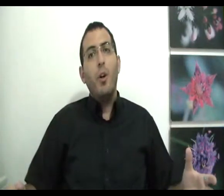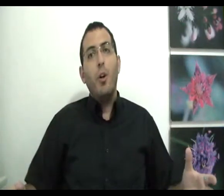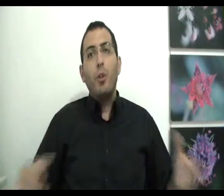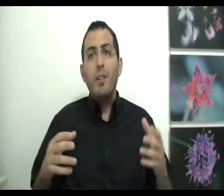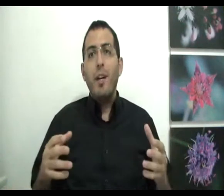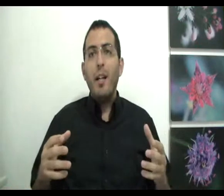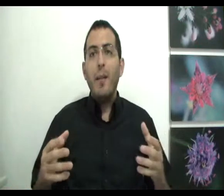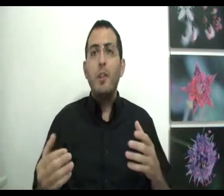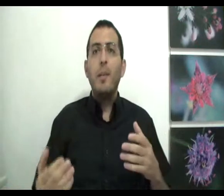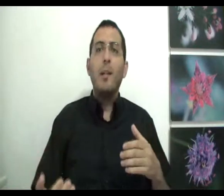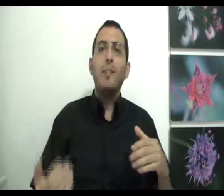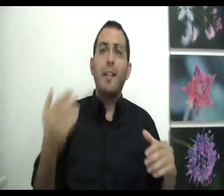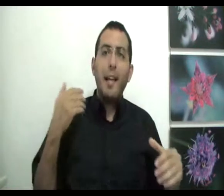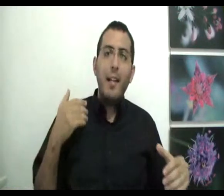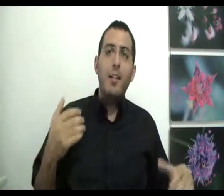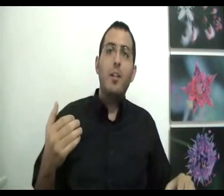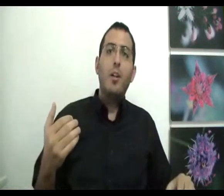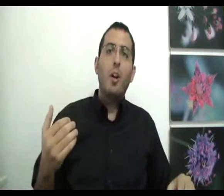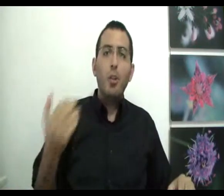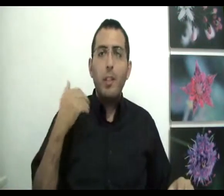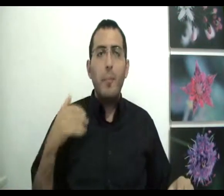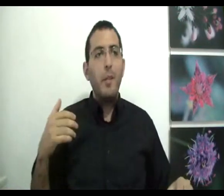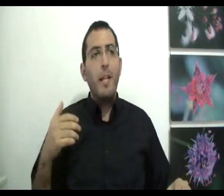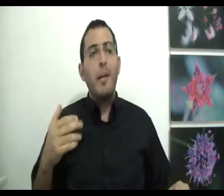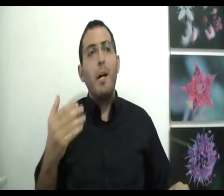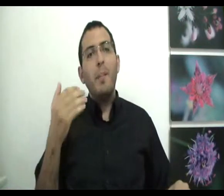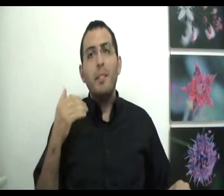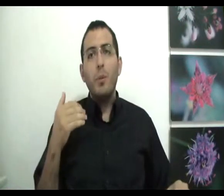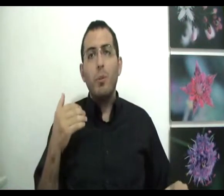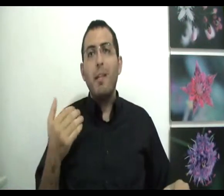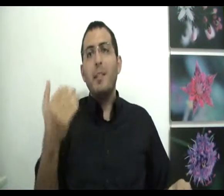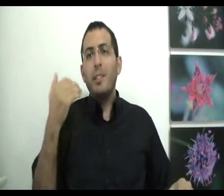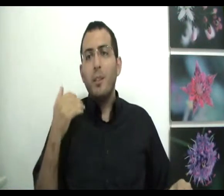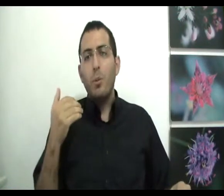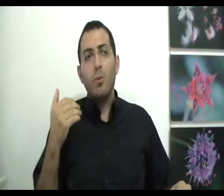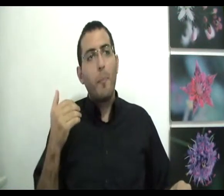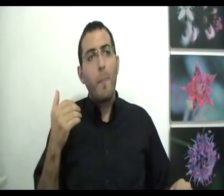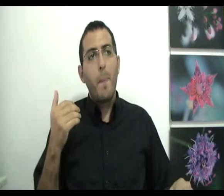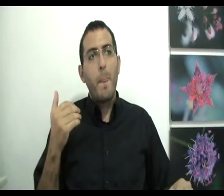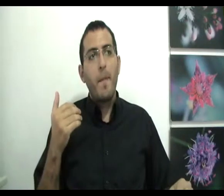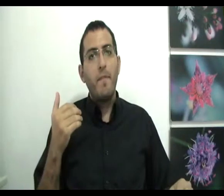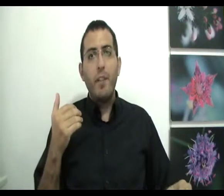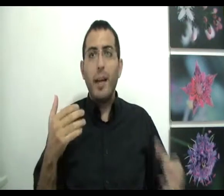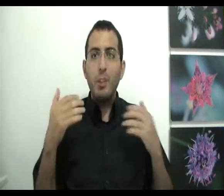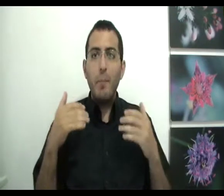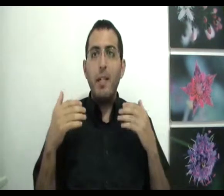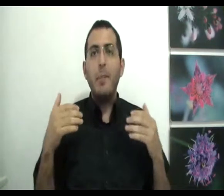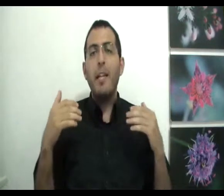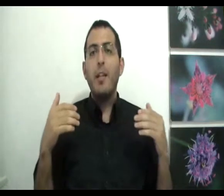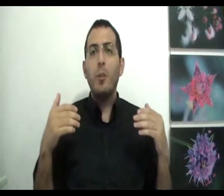ואותו דבר גם כשבן אדם מסתכל עוד יותר פנימה לגבי המציאות מה זה המציאות וגם שם בן אדם מגיע לכל